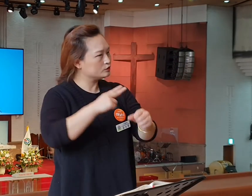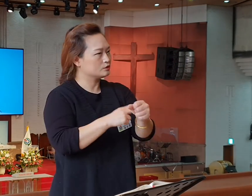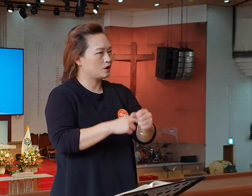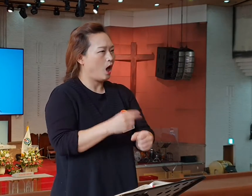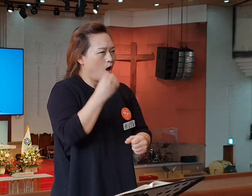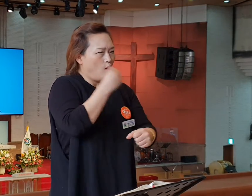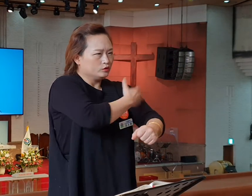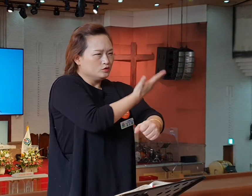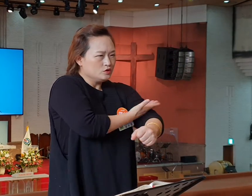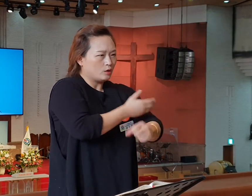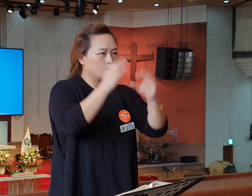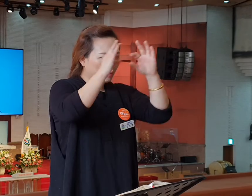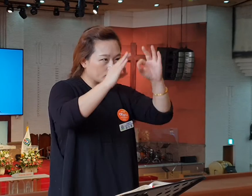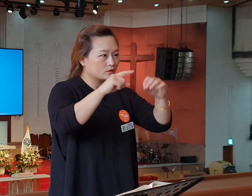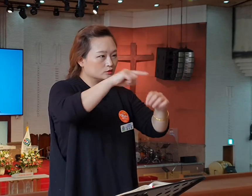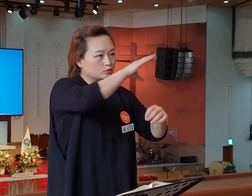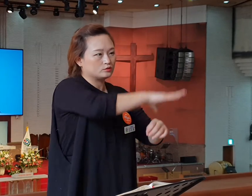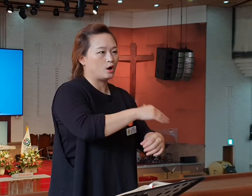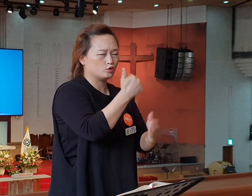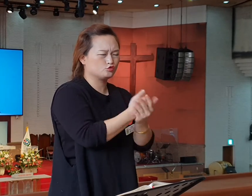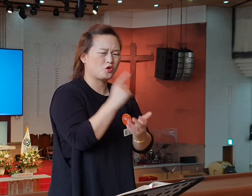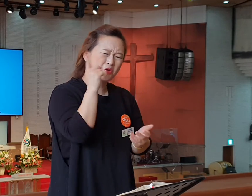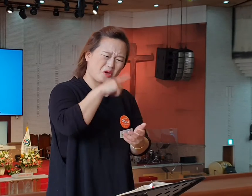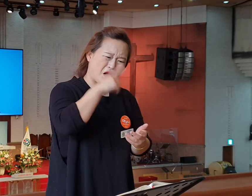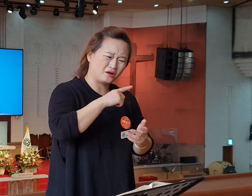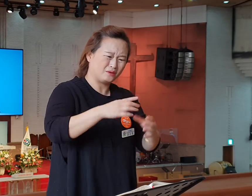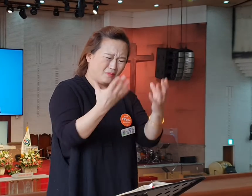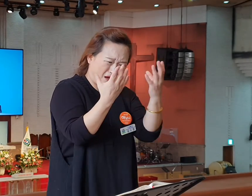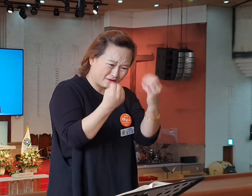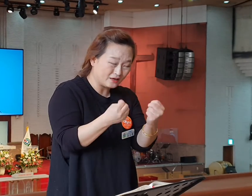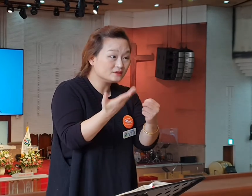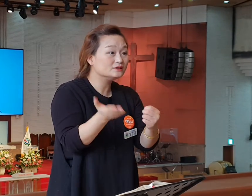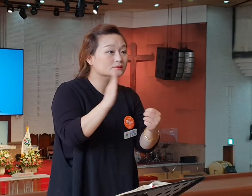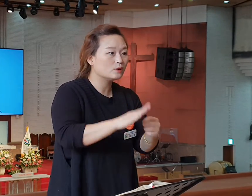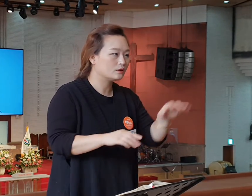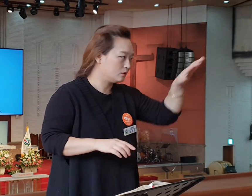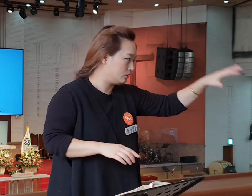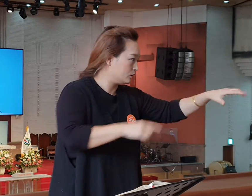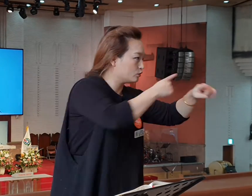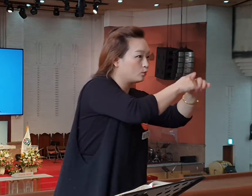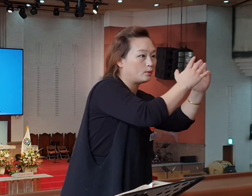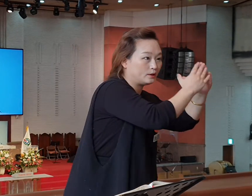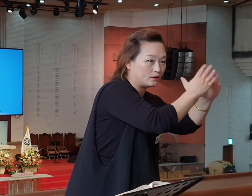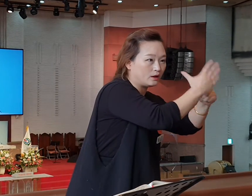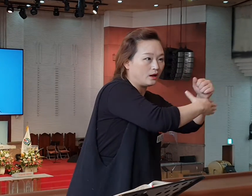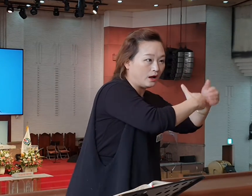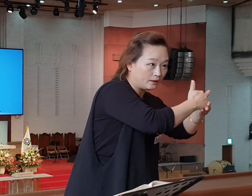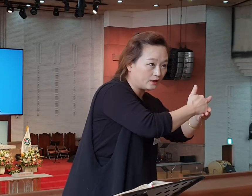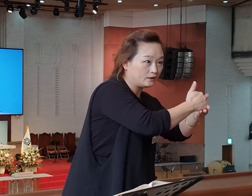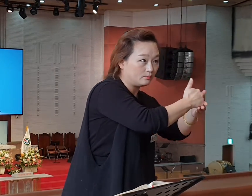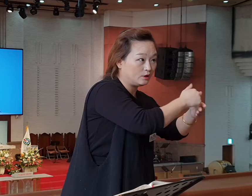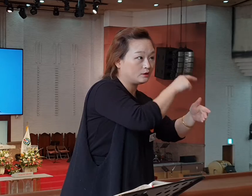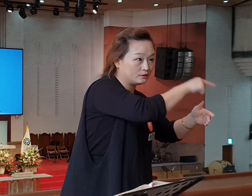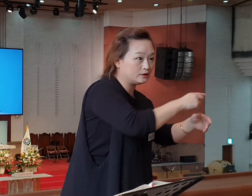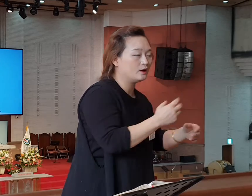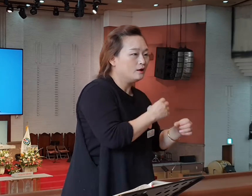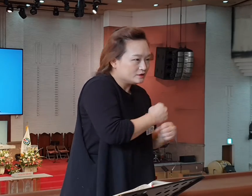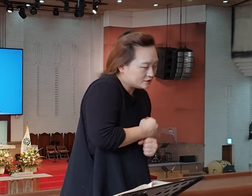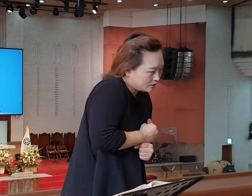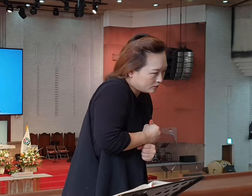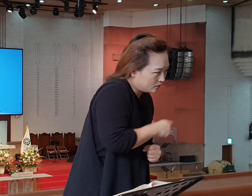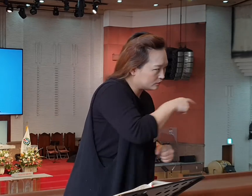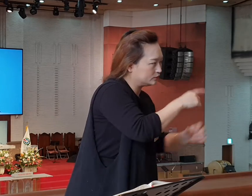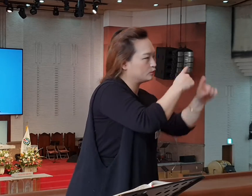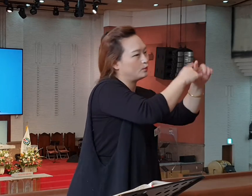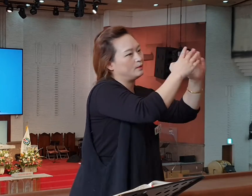그리스도로 복음으로 완전히 통일된 도시는 아니라, 에베소는 서머나와는 다릅니다. 하지만 에베소 교회는 거기에 문제가